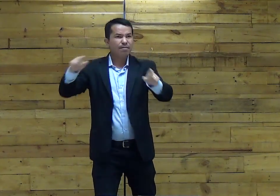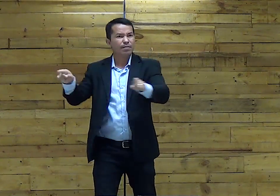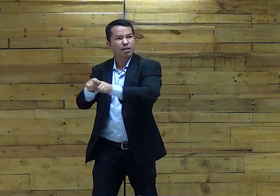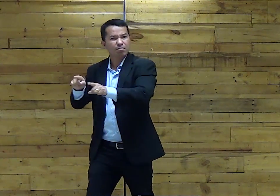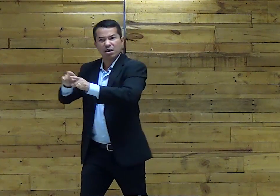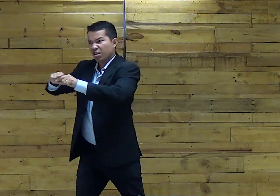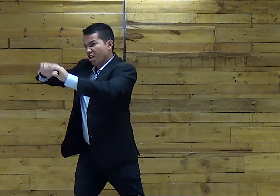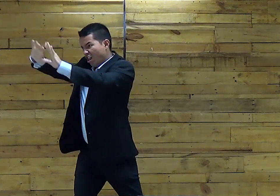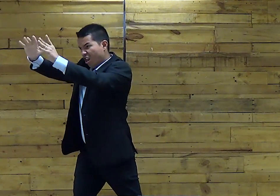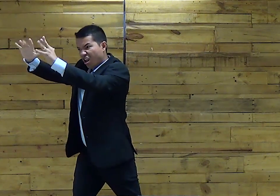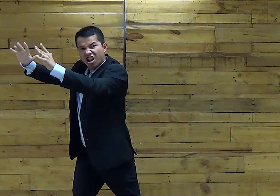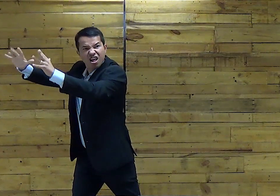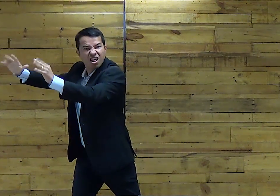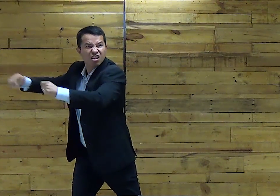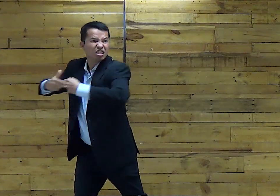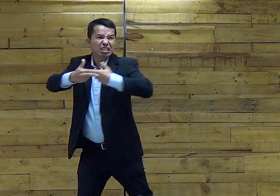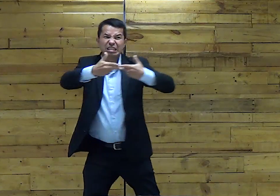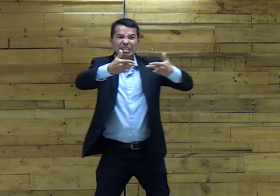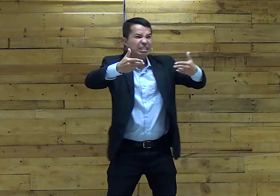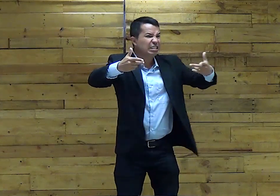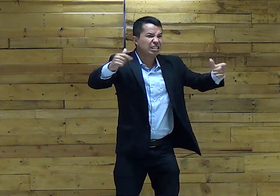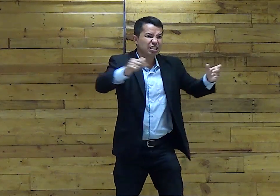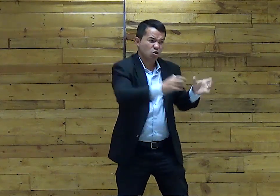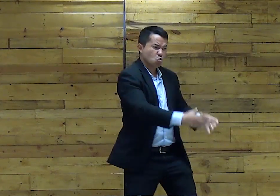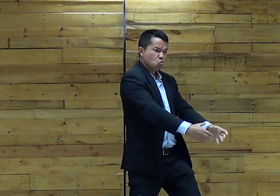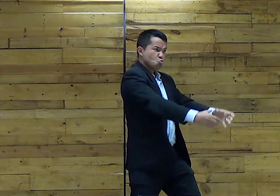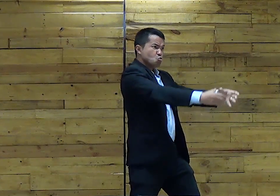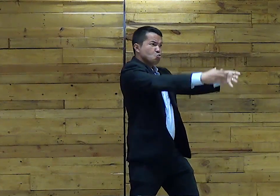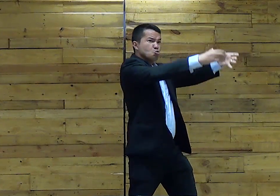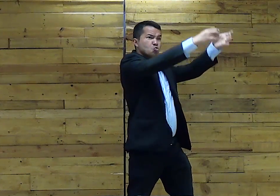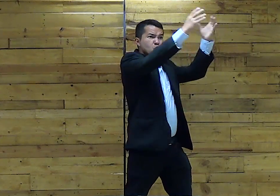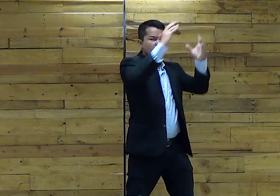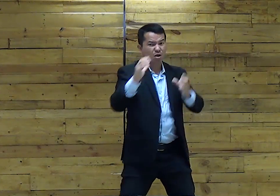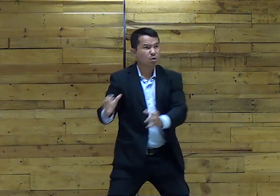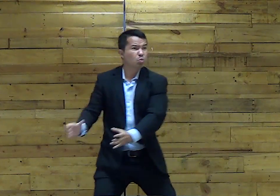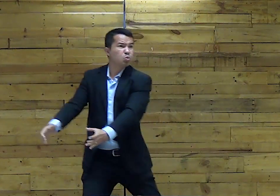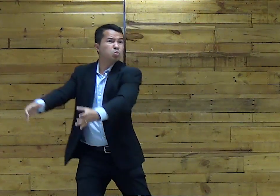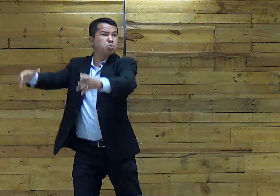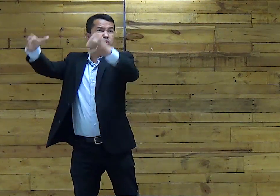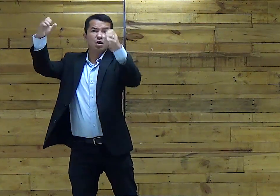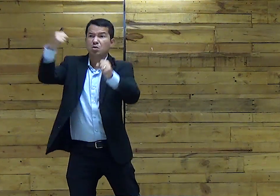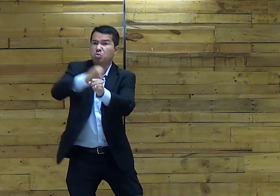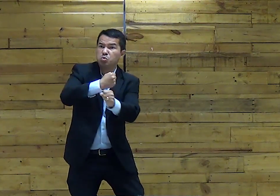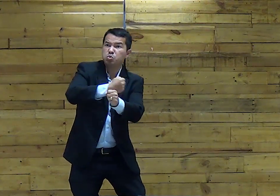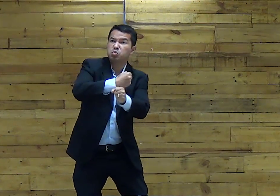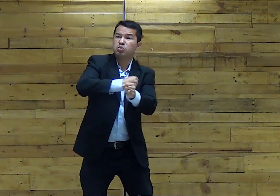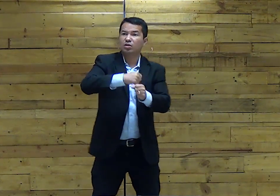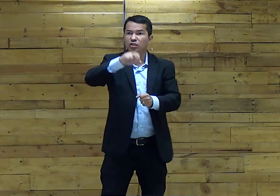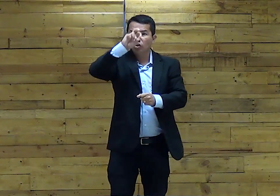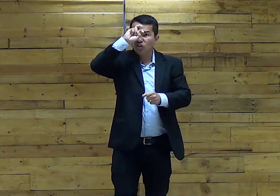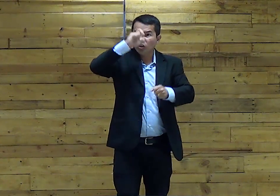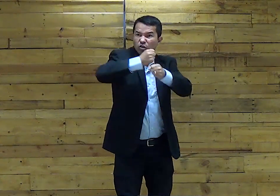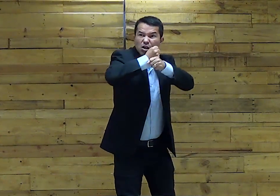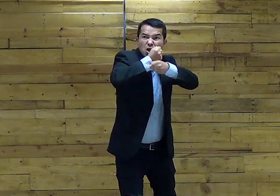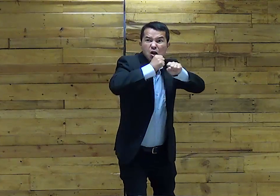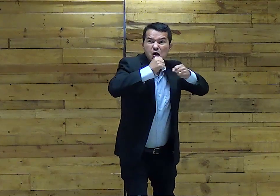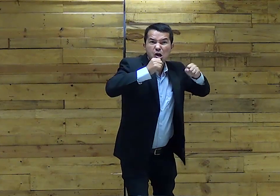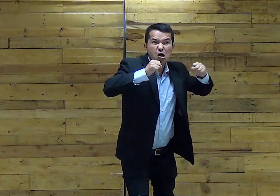pirâmides Aquelas pirâmides pirâmides Cheias de Colunas E